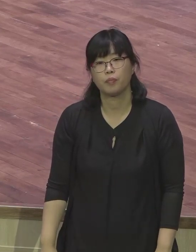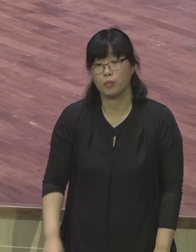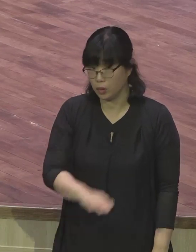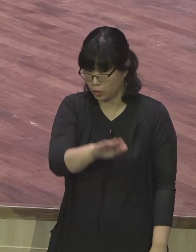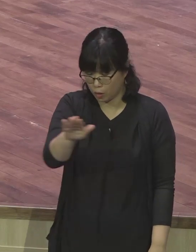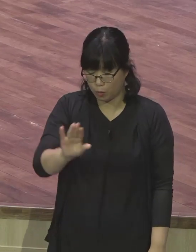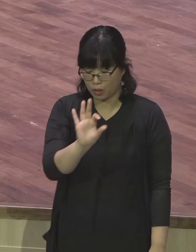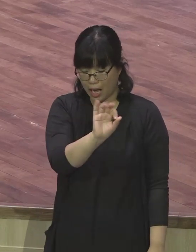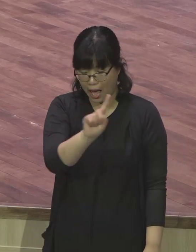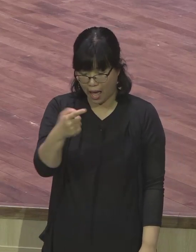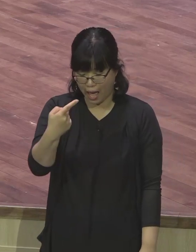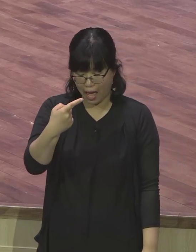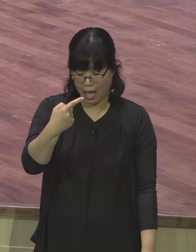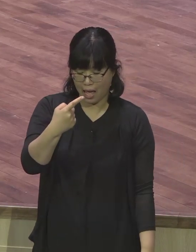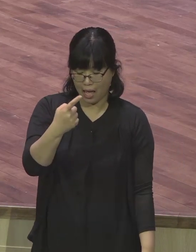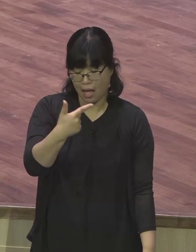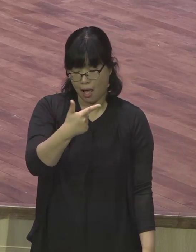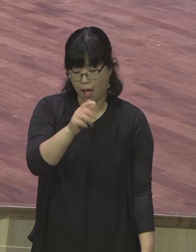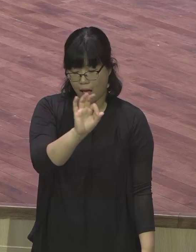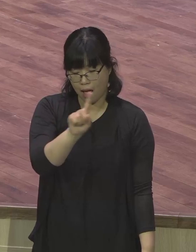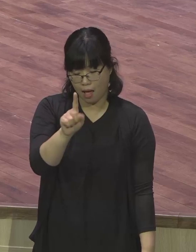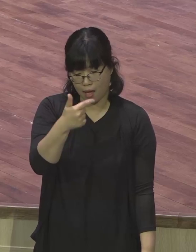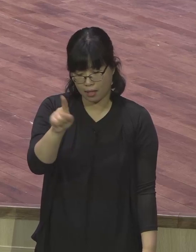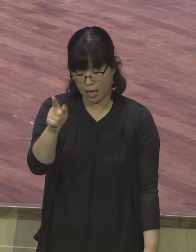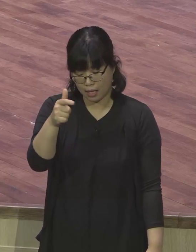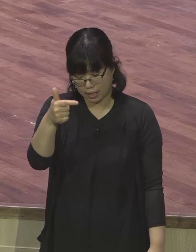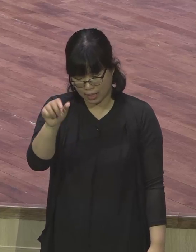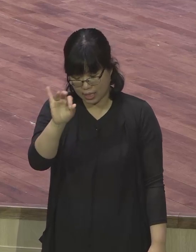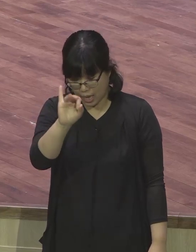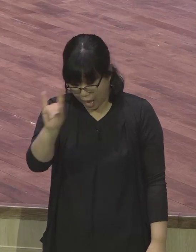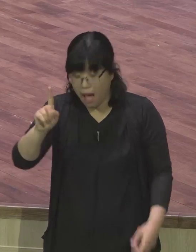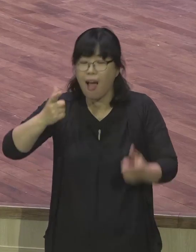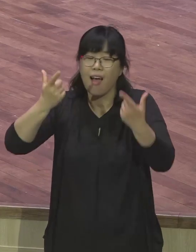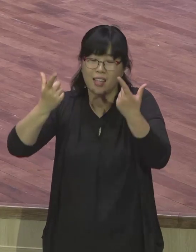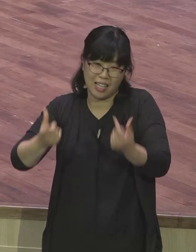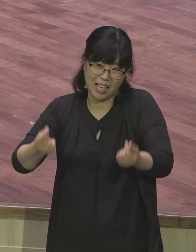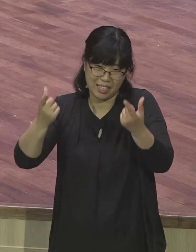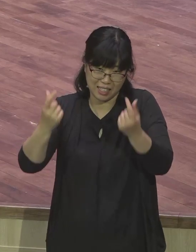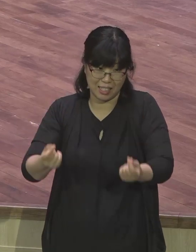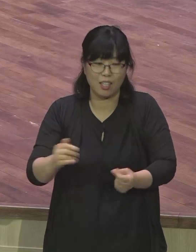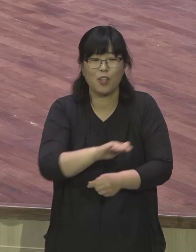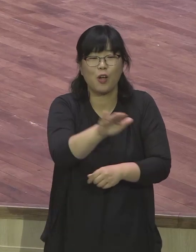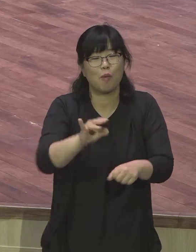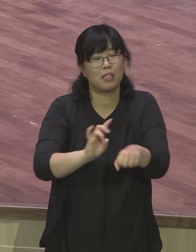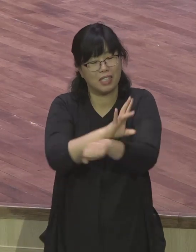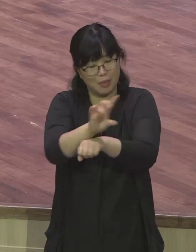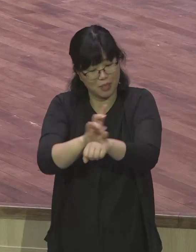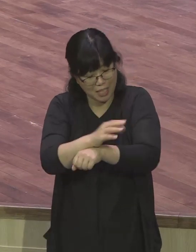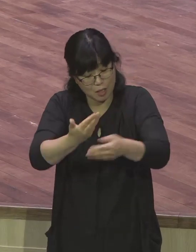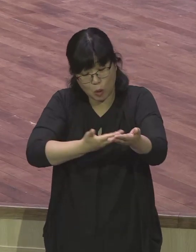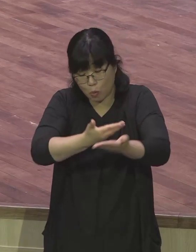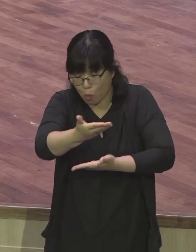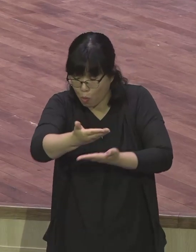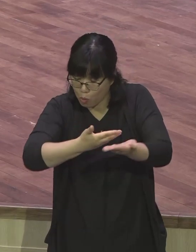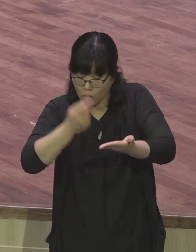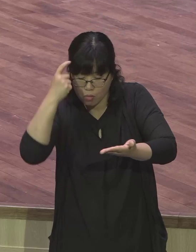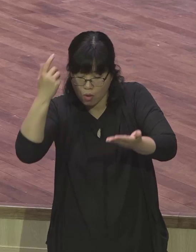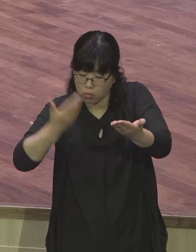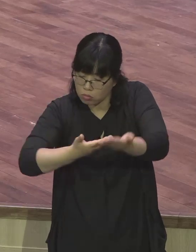하나님과 24시 기도가 소통되어지고 또 하나님의 말씀에 신중하고 나의 모든 선입견과